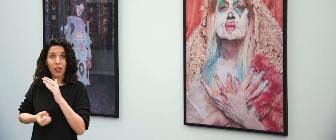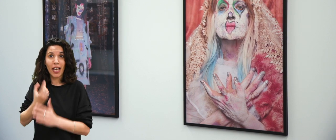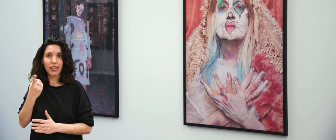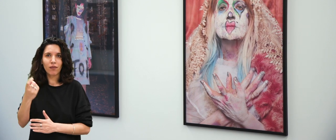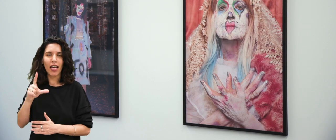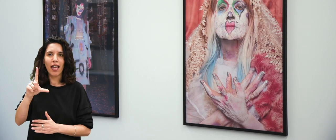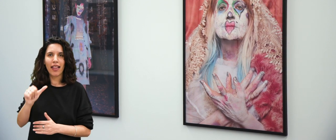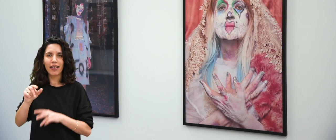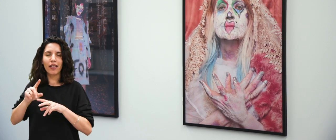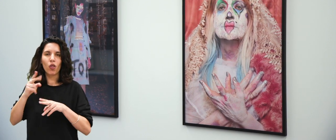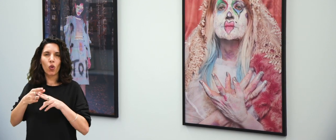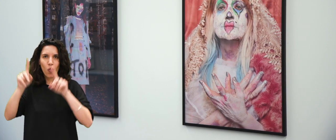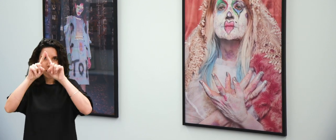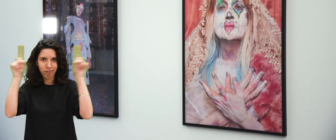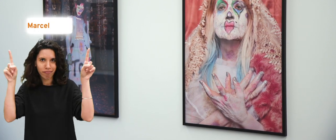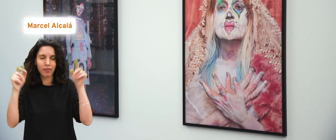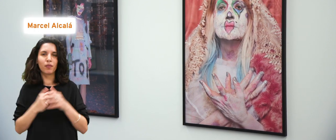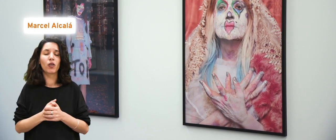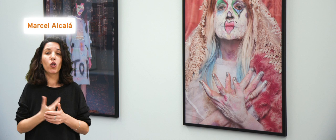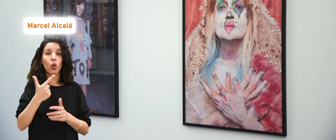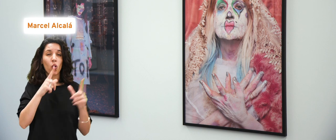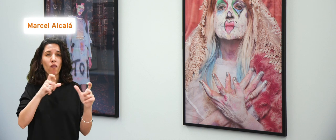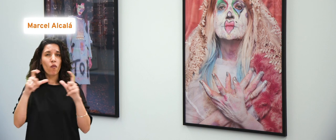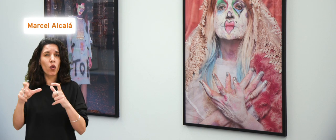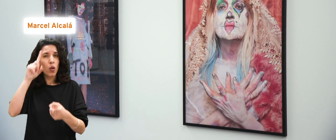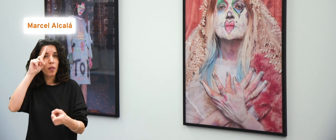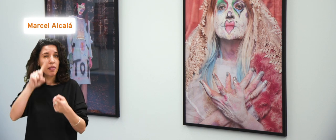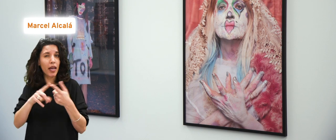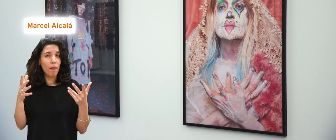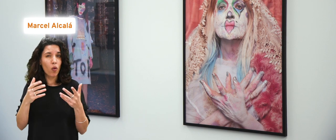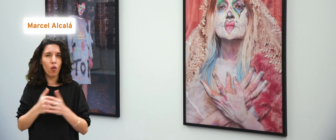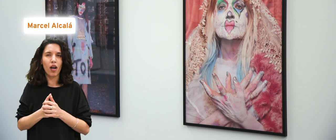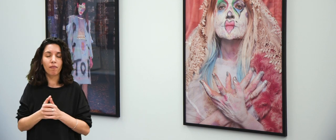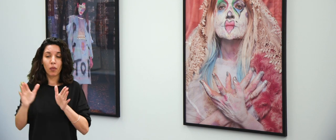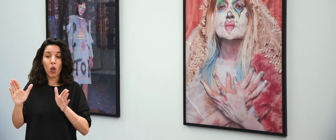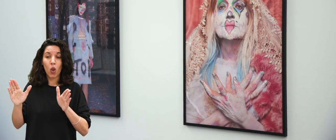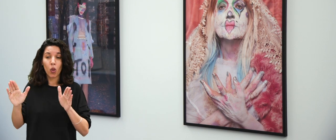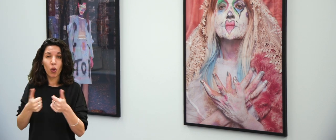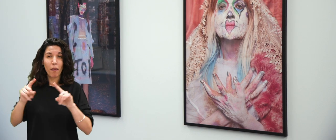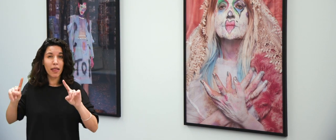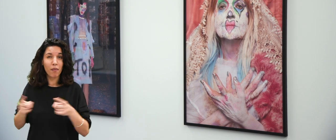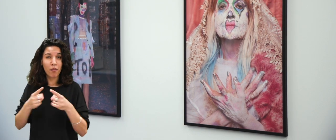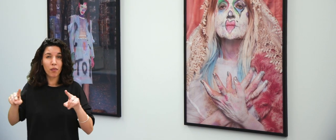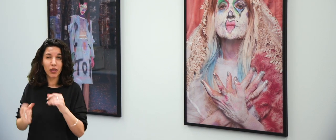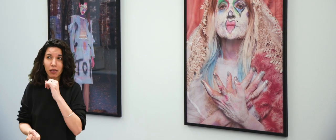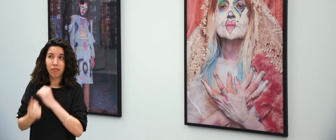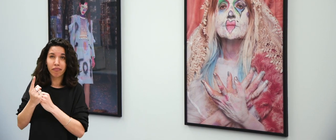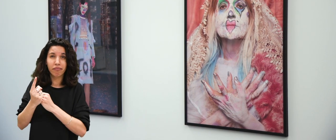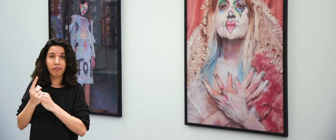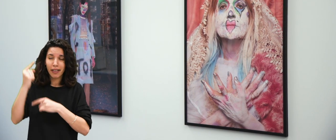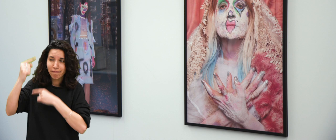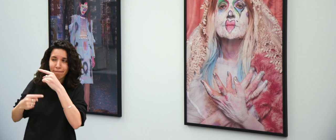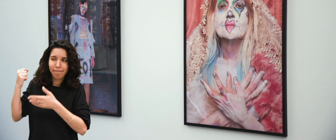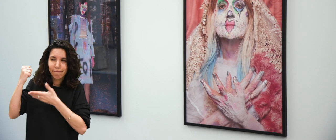artiste plasticien de Los Angeles. Deux photographies qui explorent cette transmission intergénérationnelle de